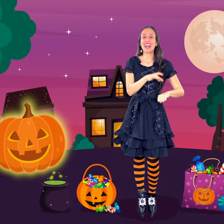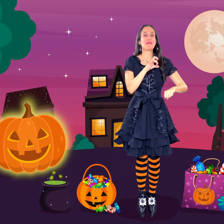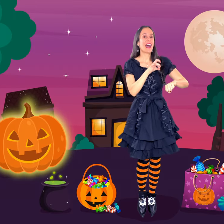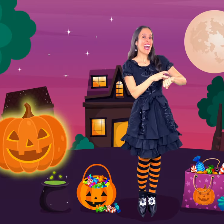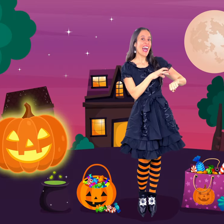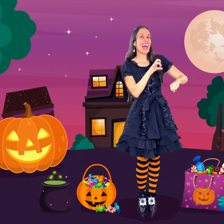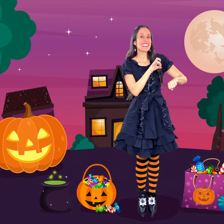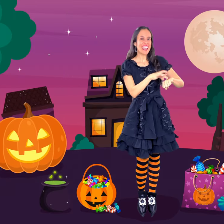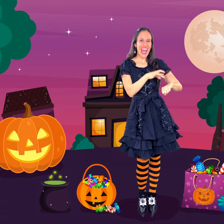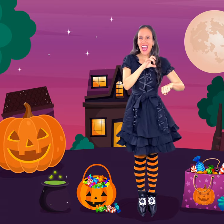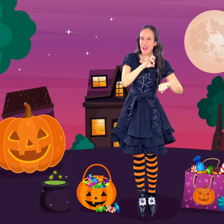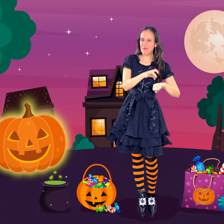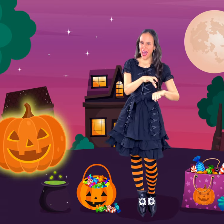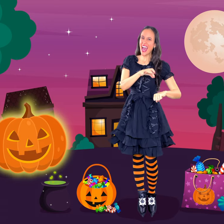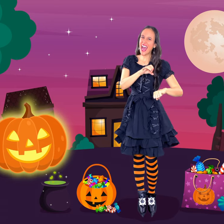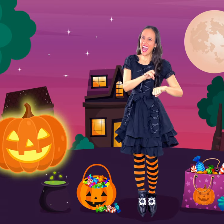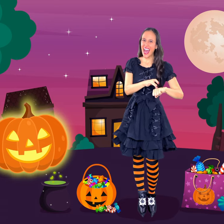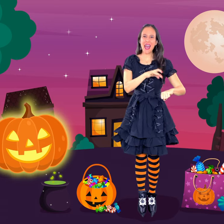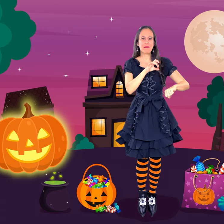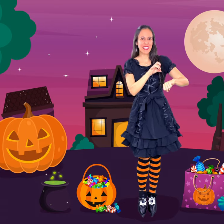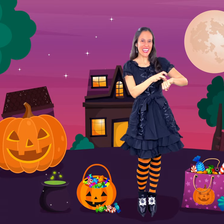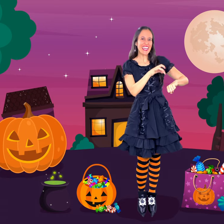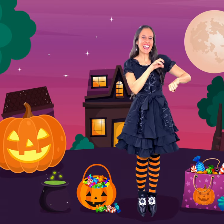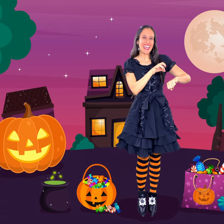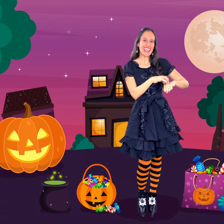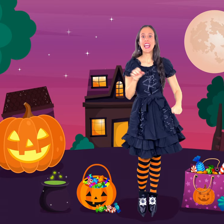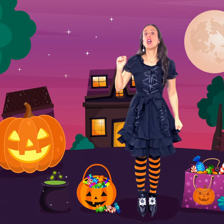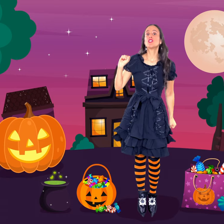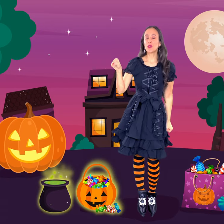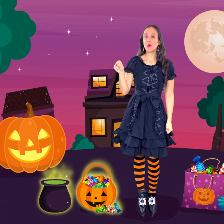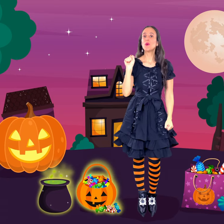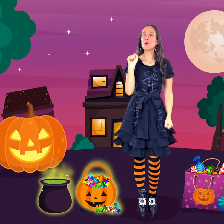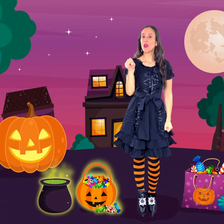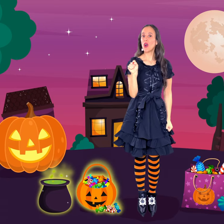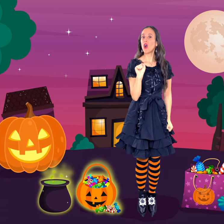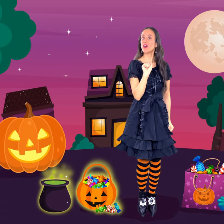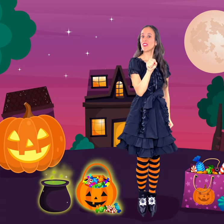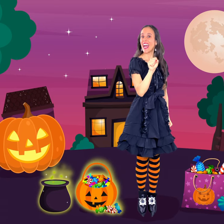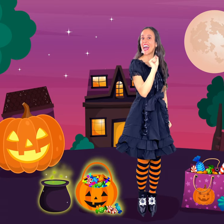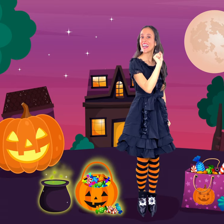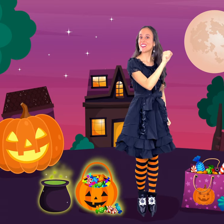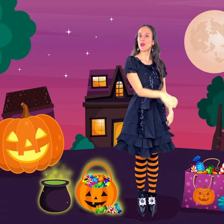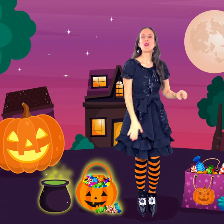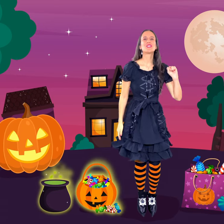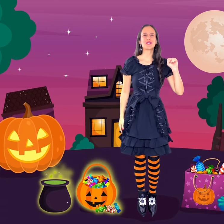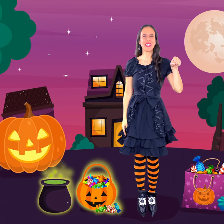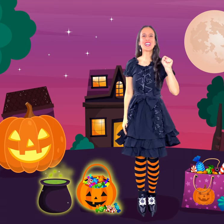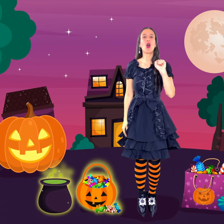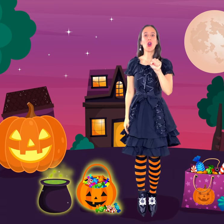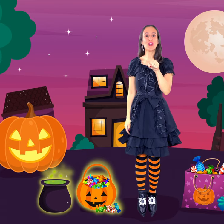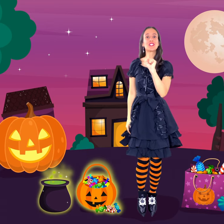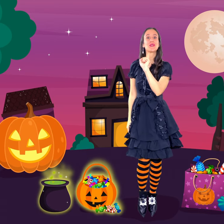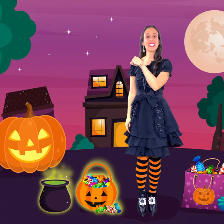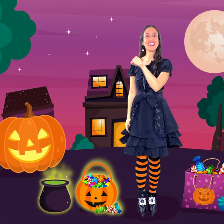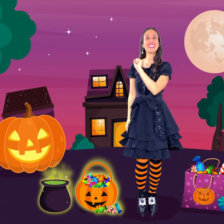Calabaza pumpkin, calabaza Truco o trato, trick or treat